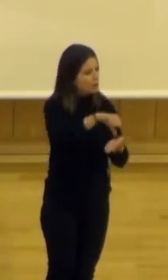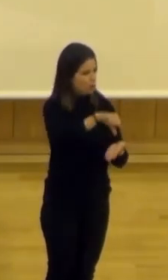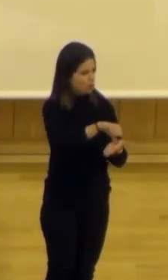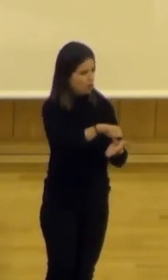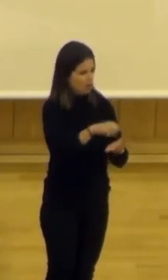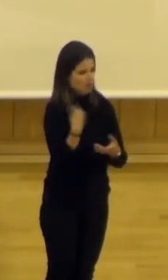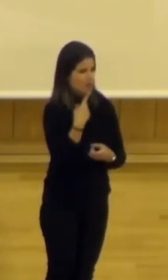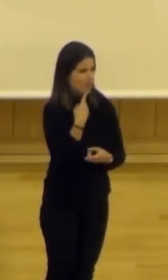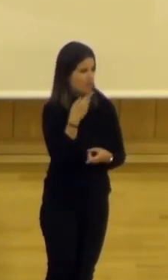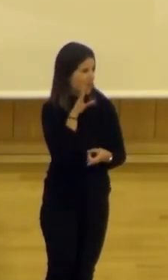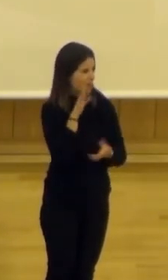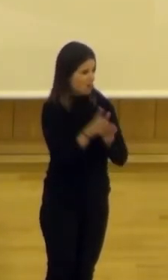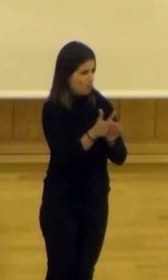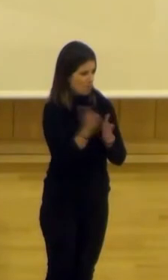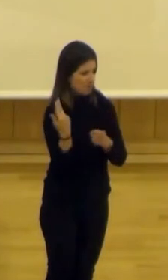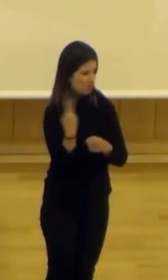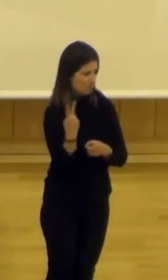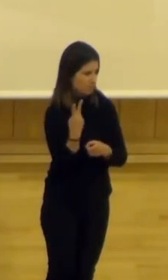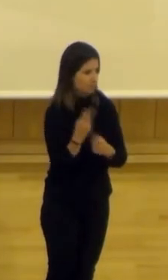decía anteriormente los dos ponentes.